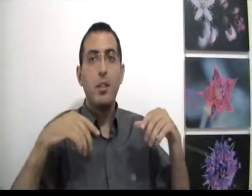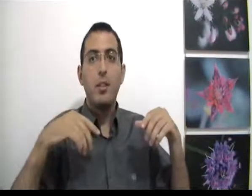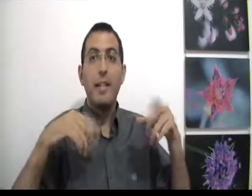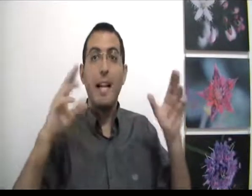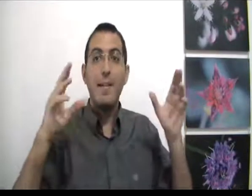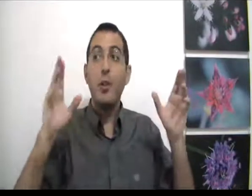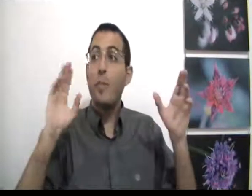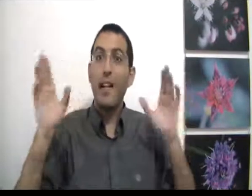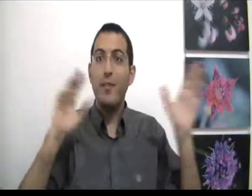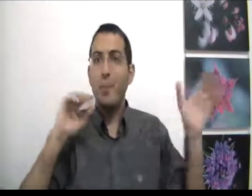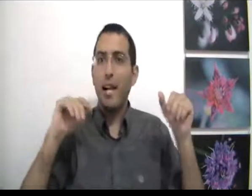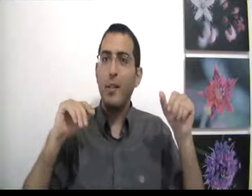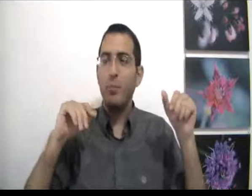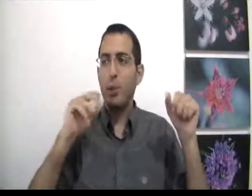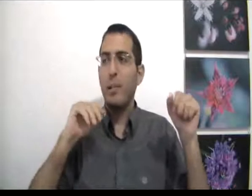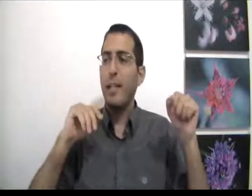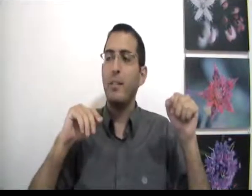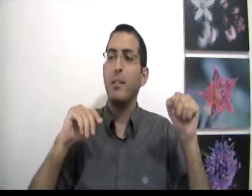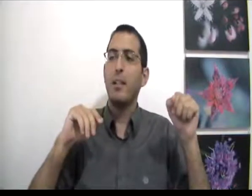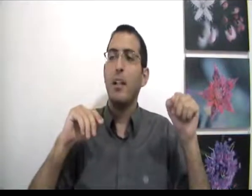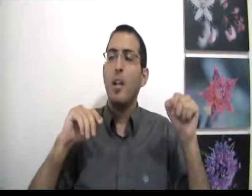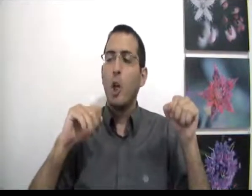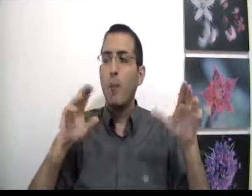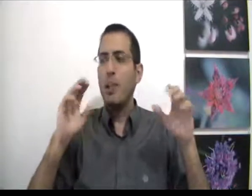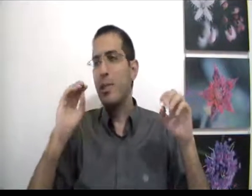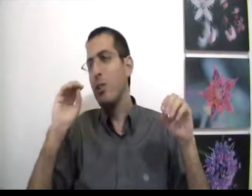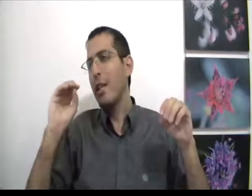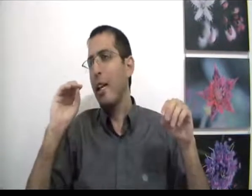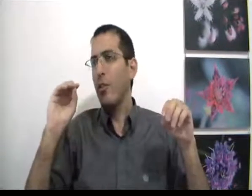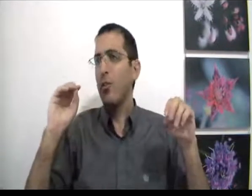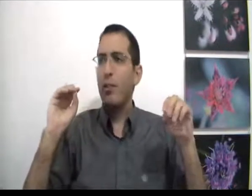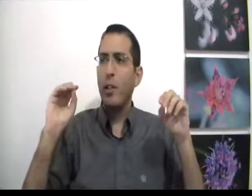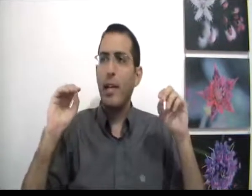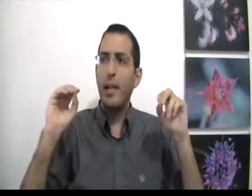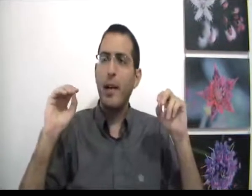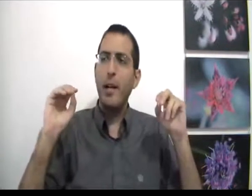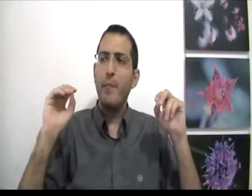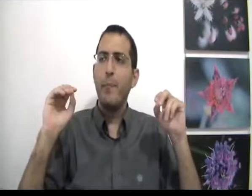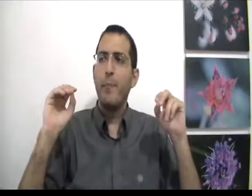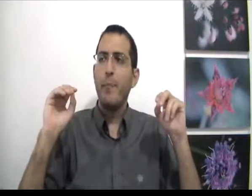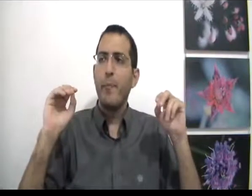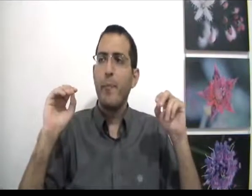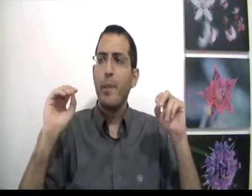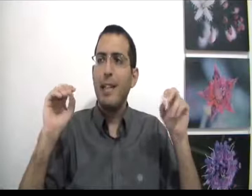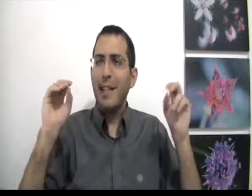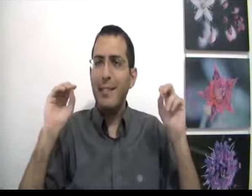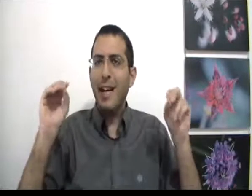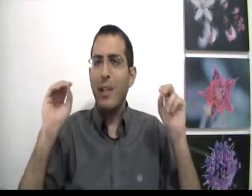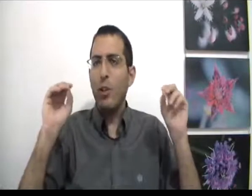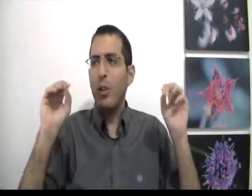נעלם אפילו עם א' עם עין בו זמנית כל מה שהרצון שלך להרגיש טוב לא נעלם לגמרי אתה עדיין עוד לא יכול